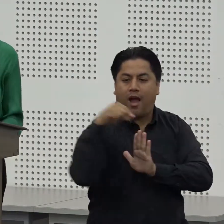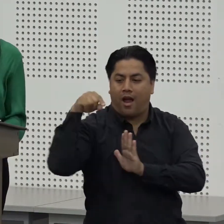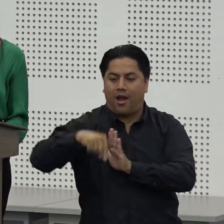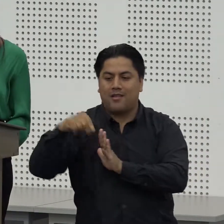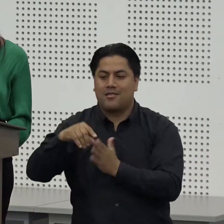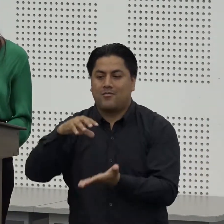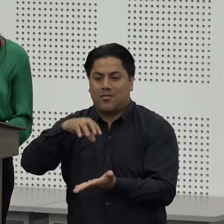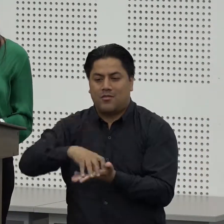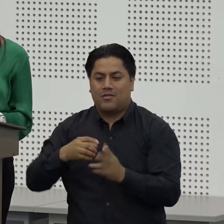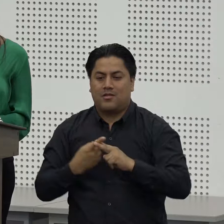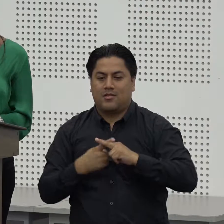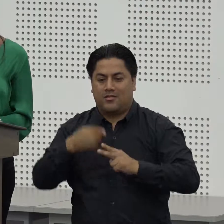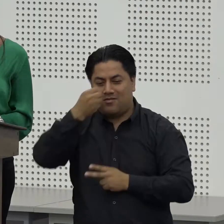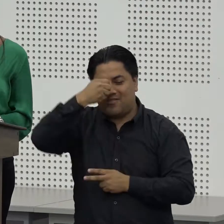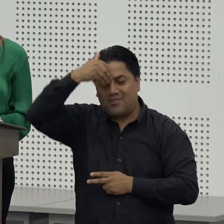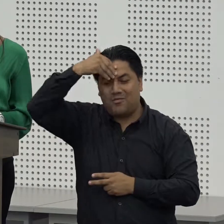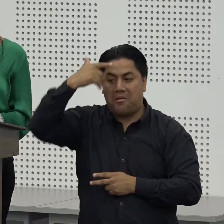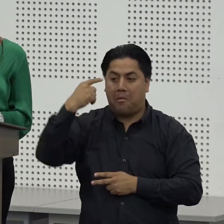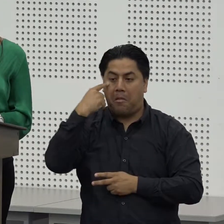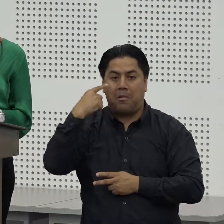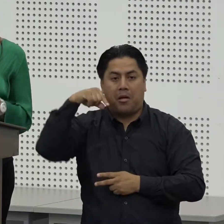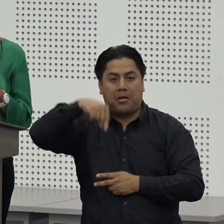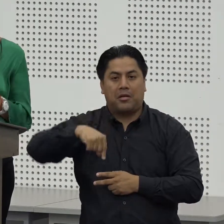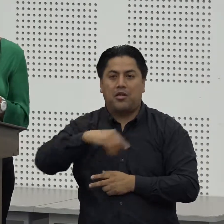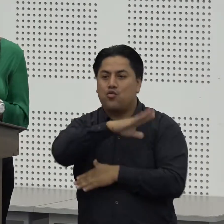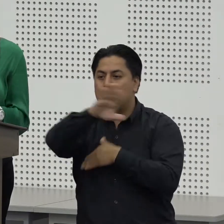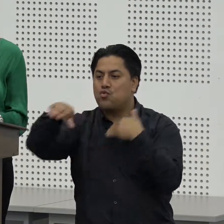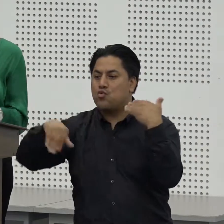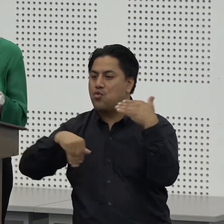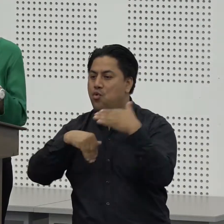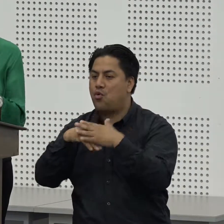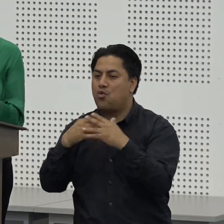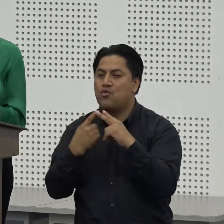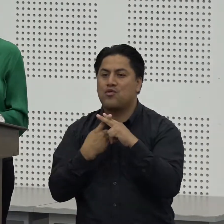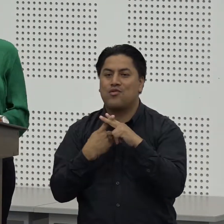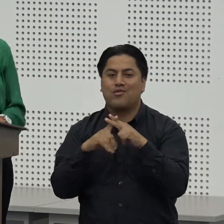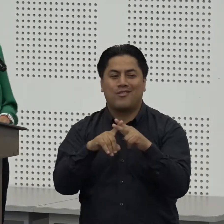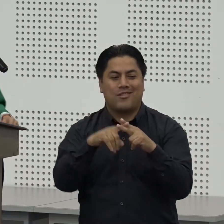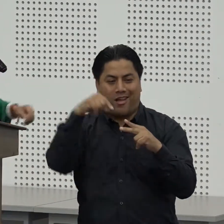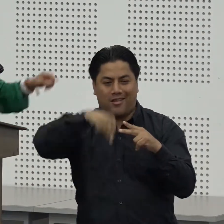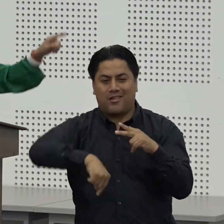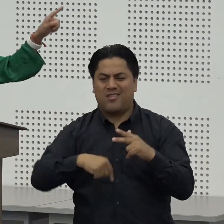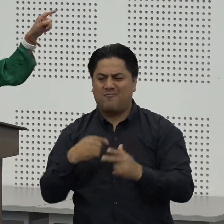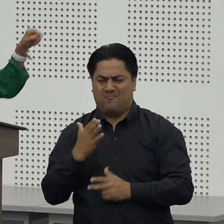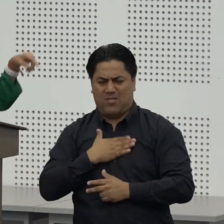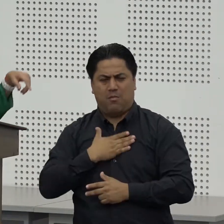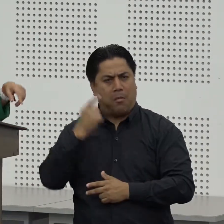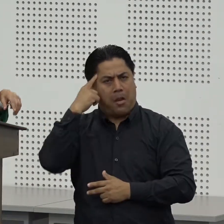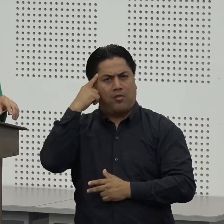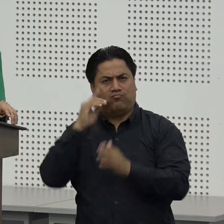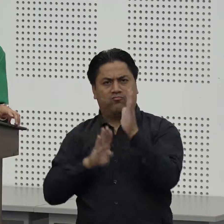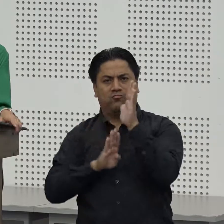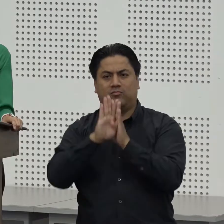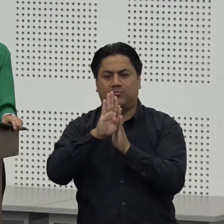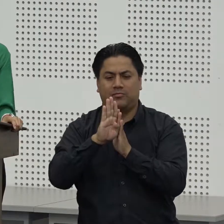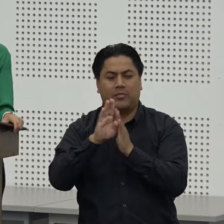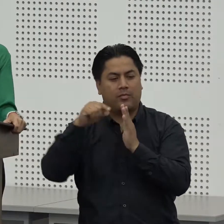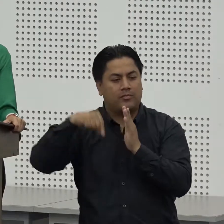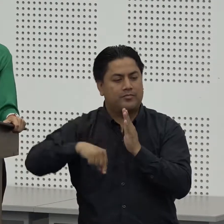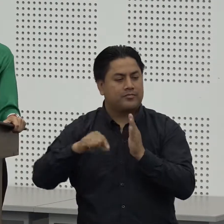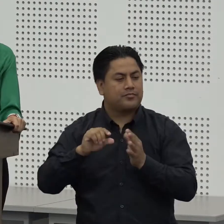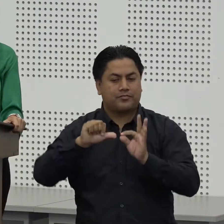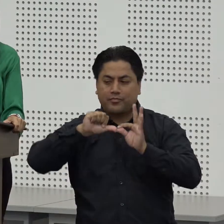marca las diferencias y la calidad de las personas en emprender y lograr sus objetivos en Fe y Alegría